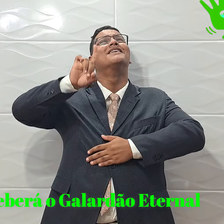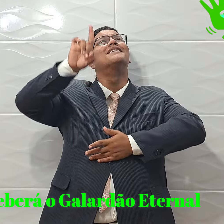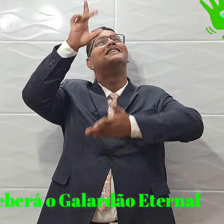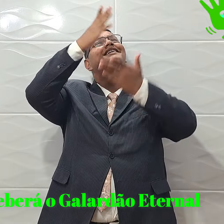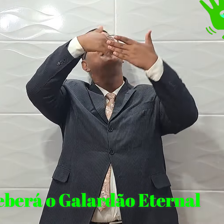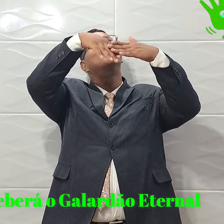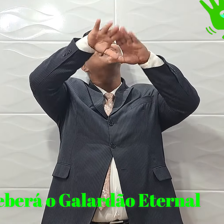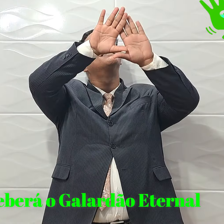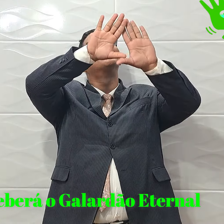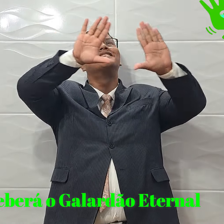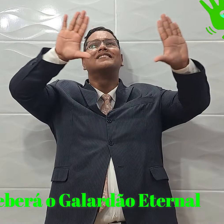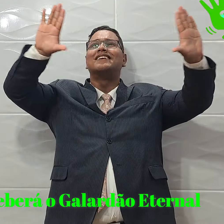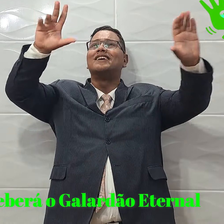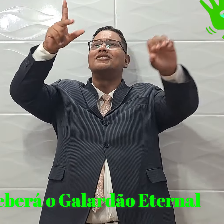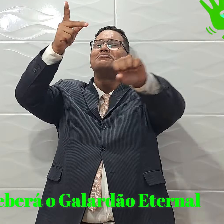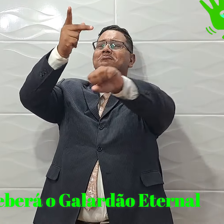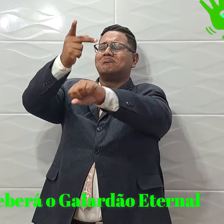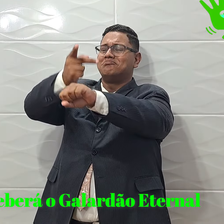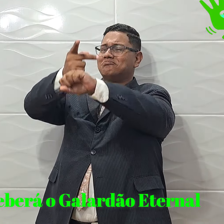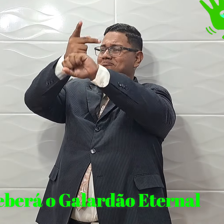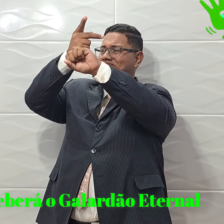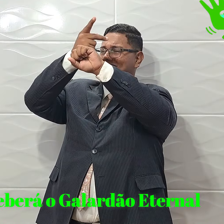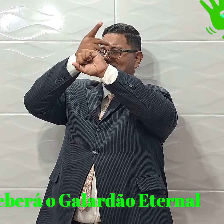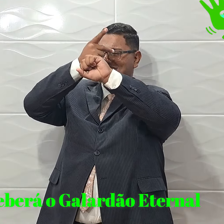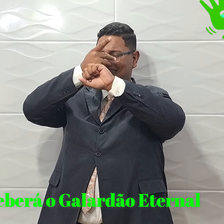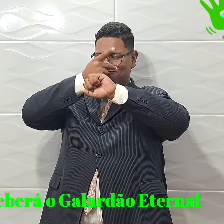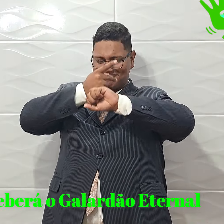galardão eternal